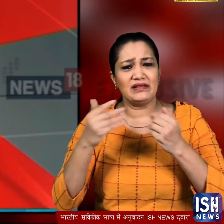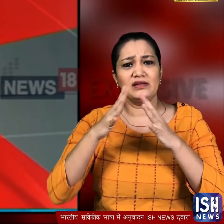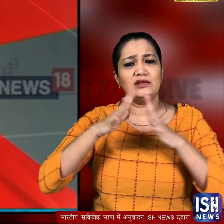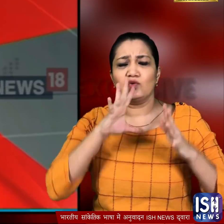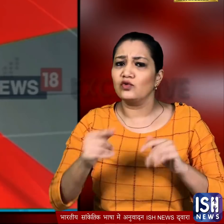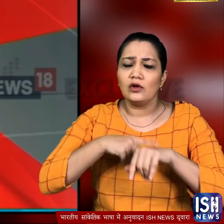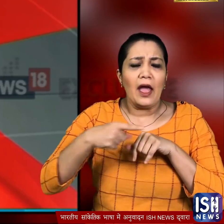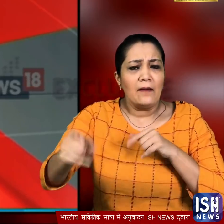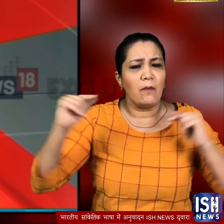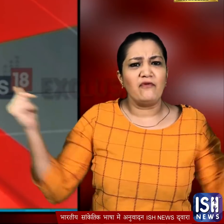भी देर